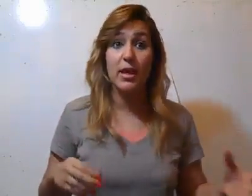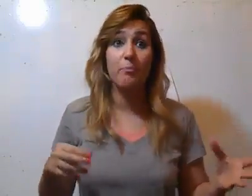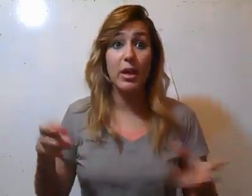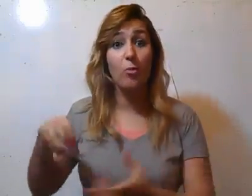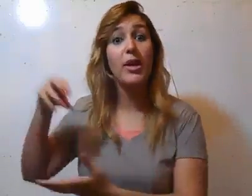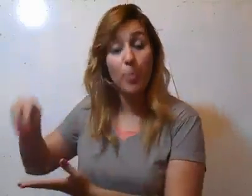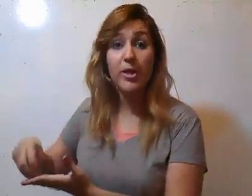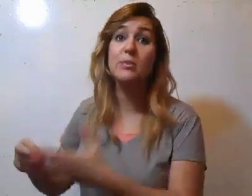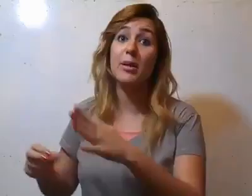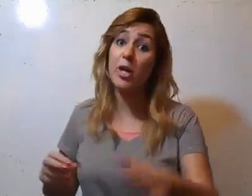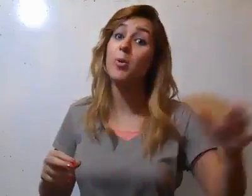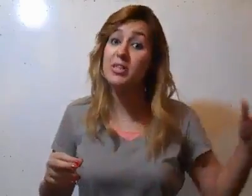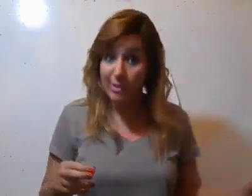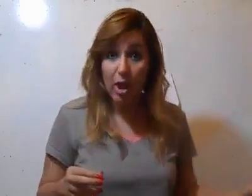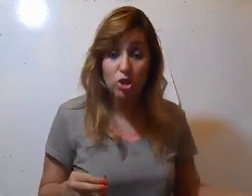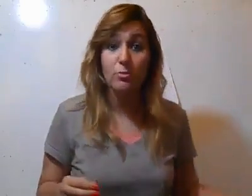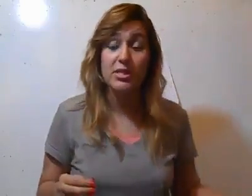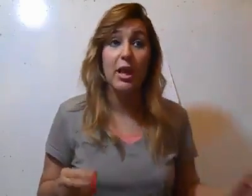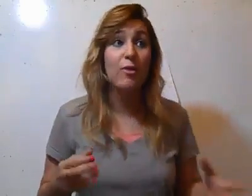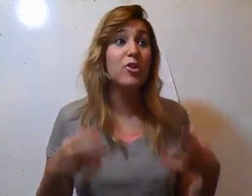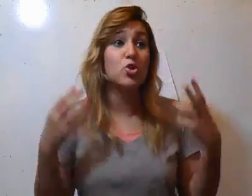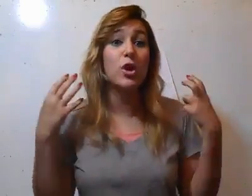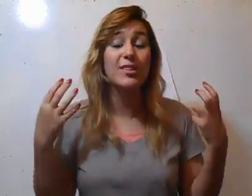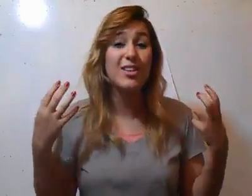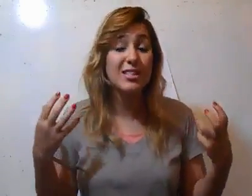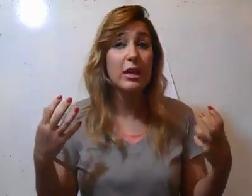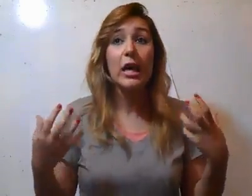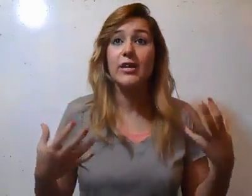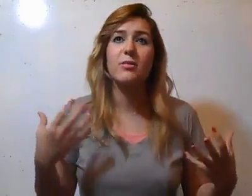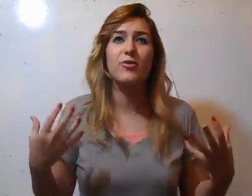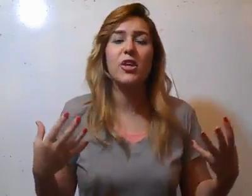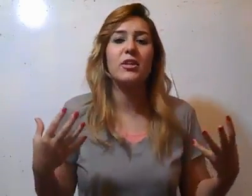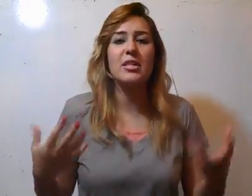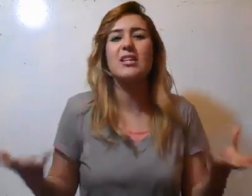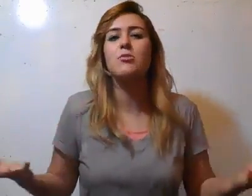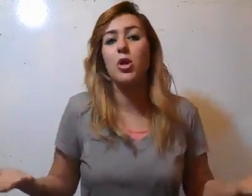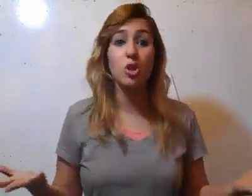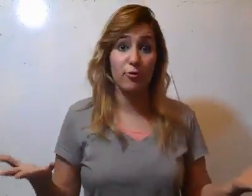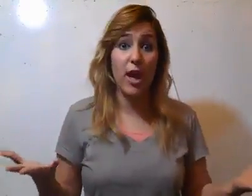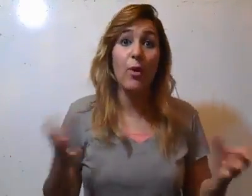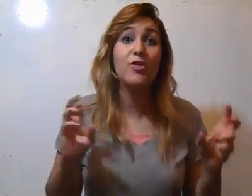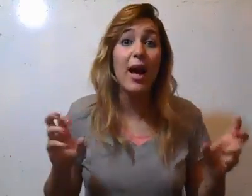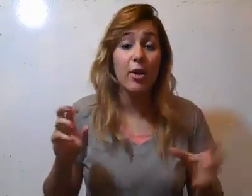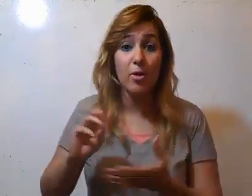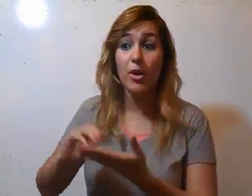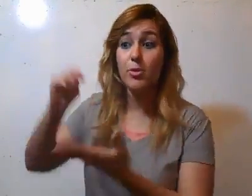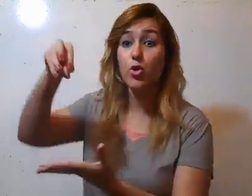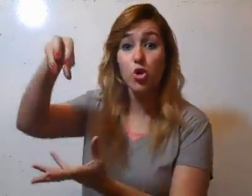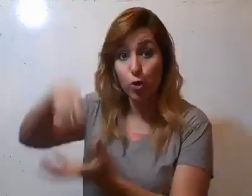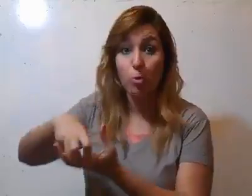لو ميك اوب عردس بتقايي ميك اوب عردس اشطر من ستة هوفر الشغلة لك دي اصلا الناس في الفكر ان ست لازم تبقى اشطر فيها هوفر لأ اما الراجل بياخش الروم